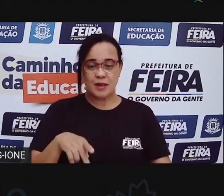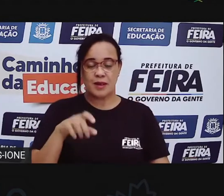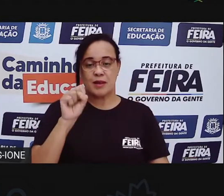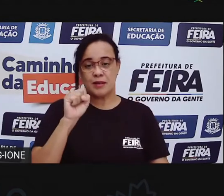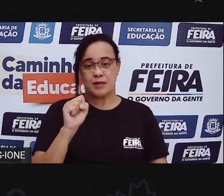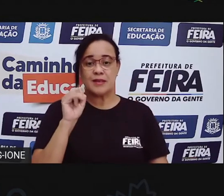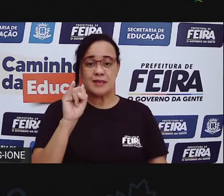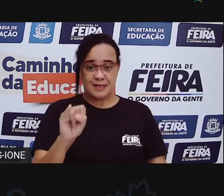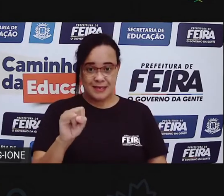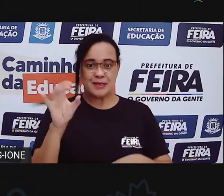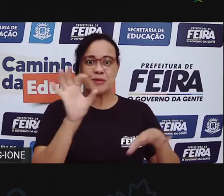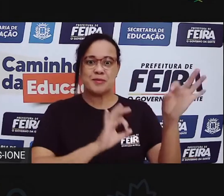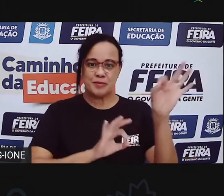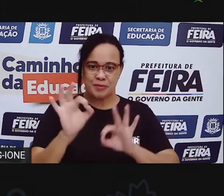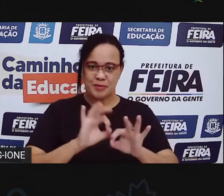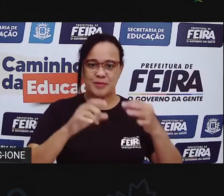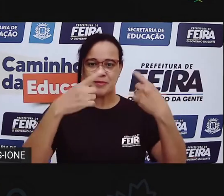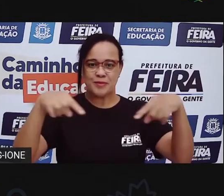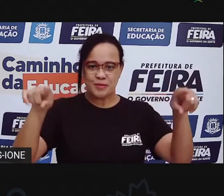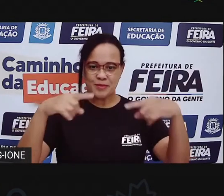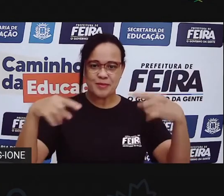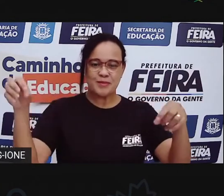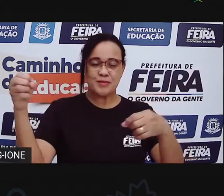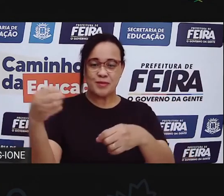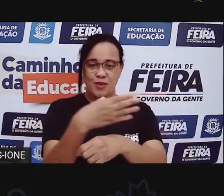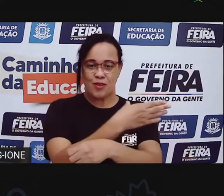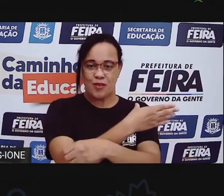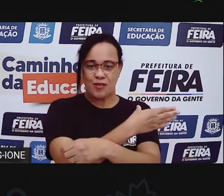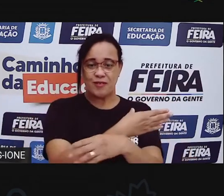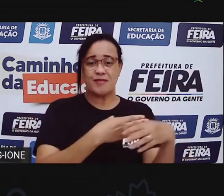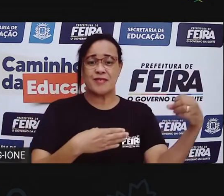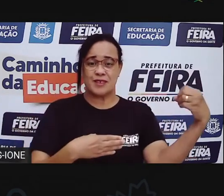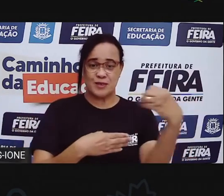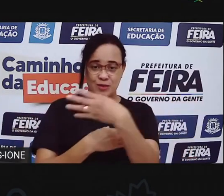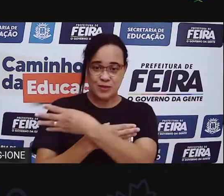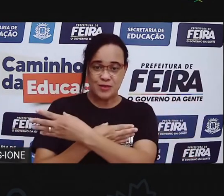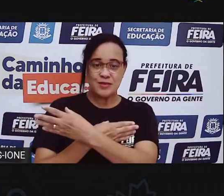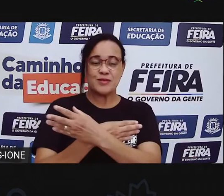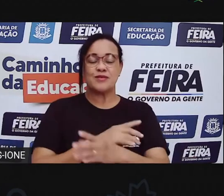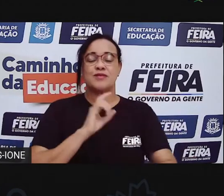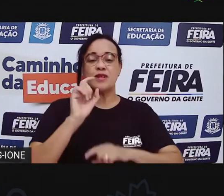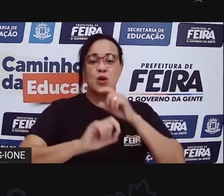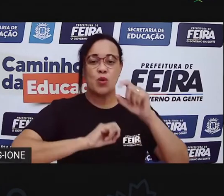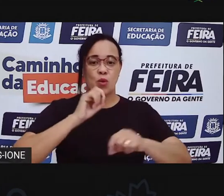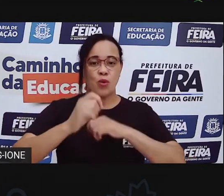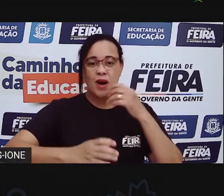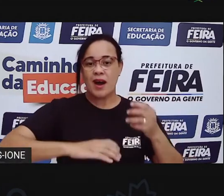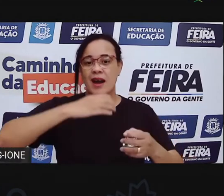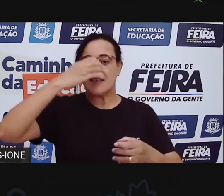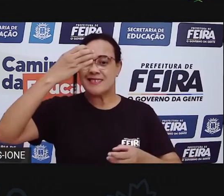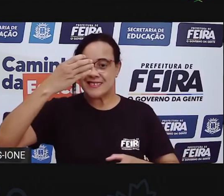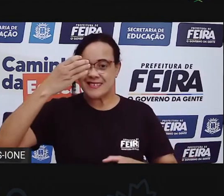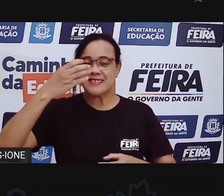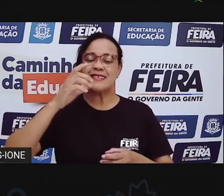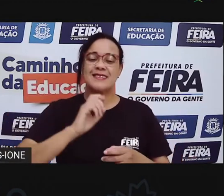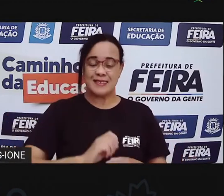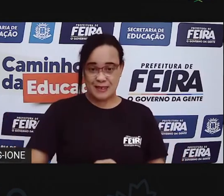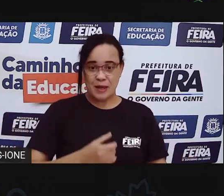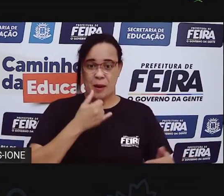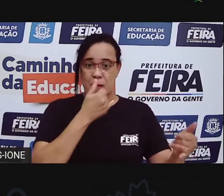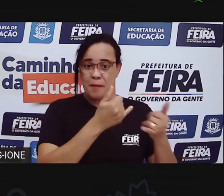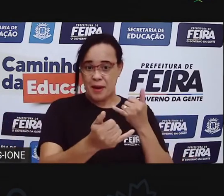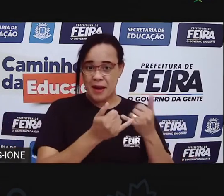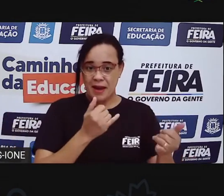outra música pra gente. É uma música nova, que vai falar de uma fruta. Uma fruta que parece